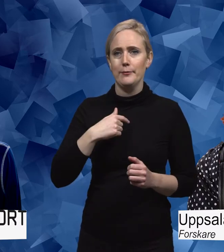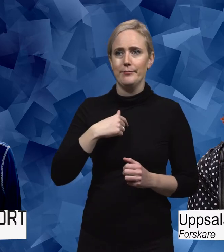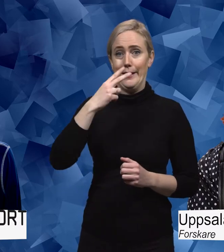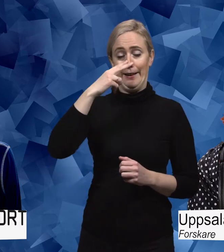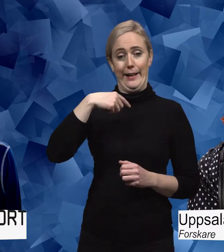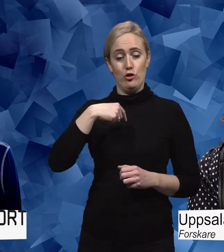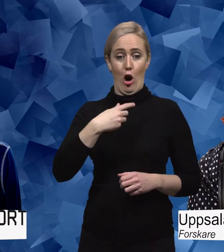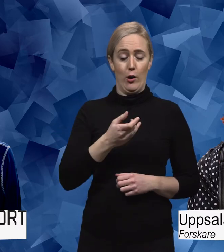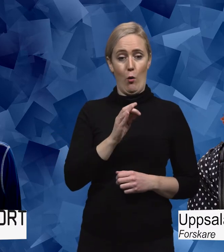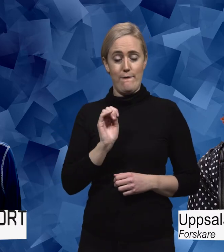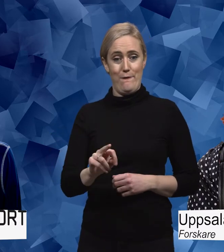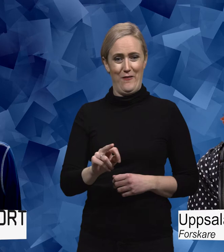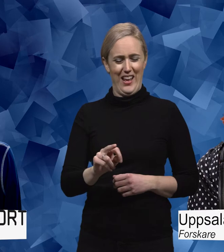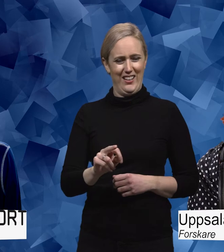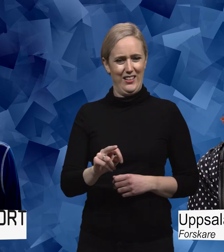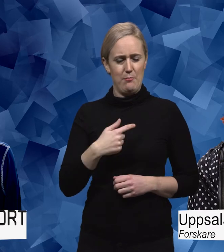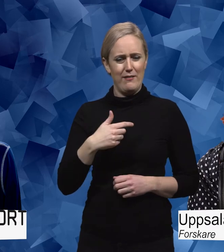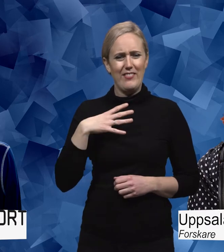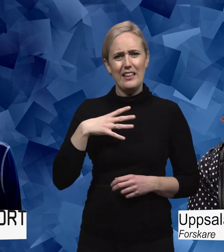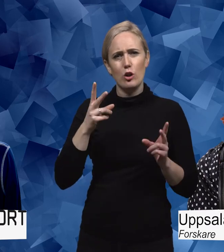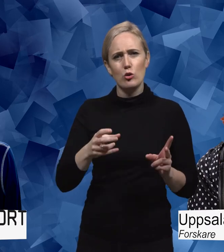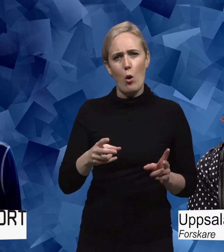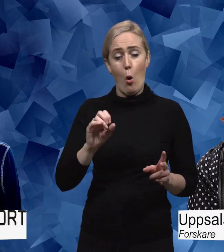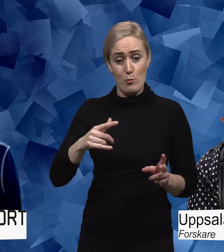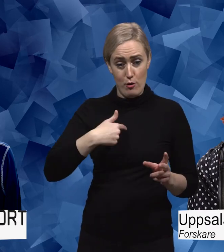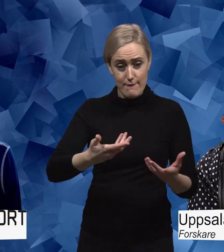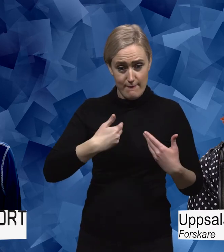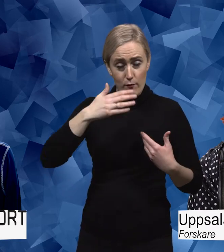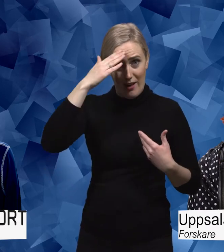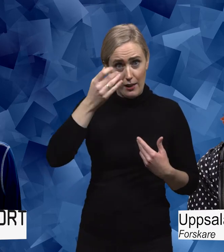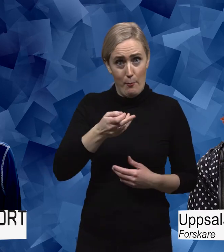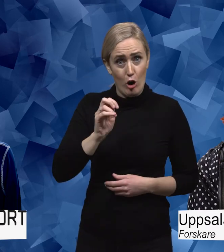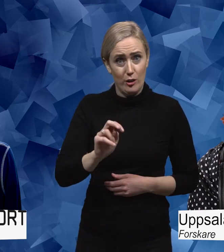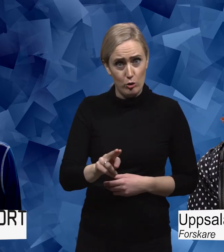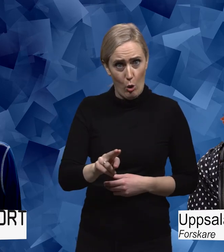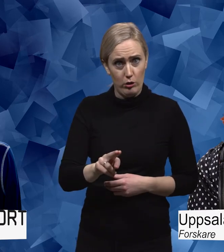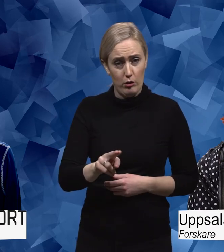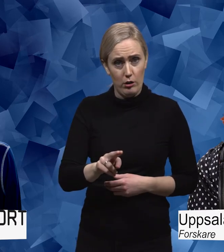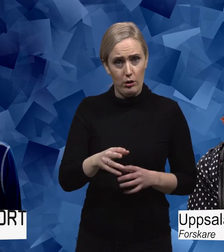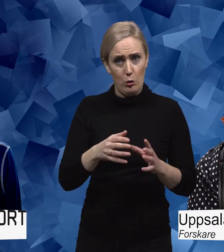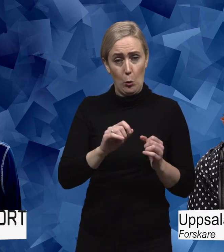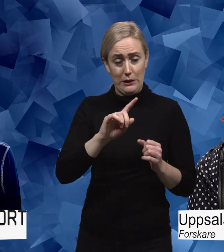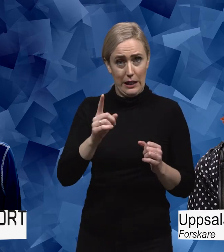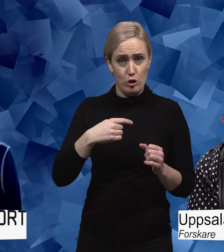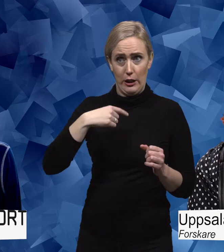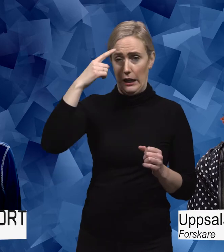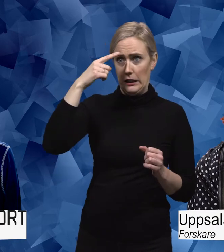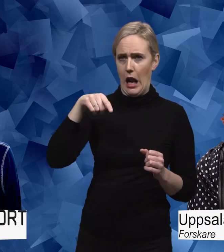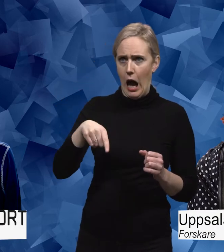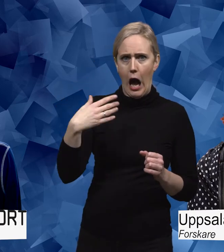själv som ett offer. Så om jag då hade fått rätt diagnos i tonåren för en sjukdom som kraftigt förknippas med äldre och